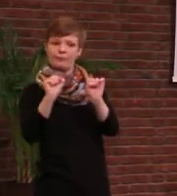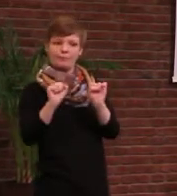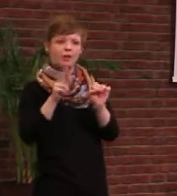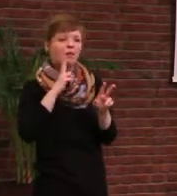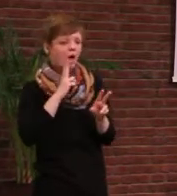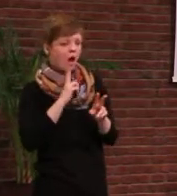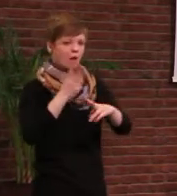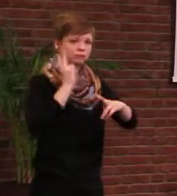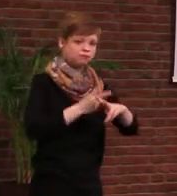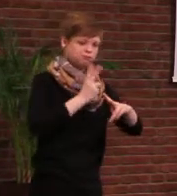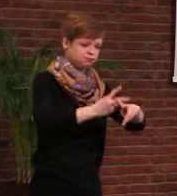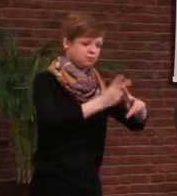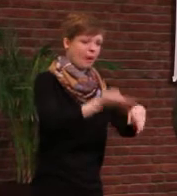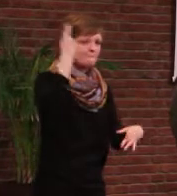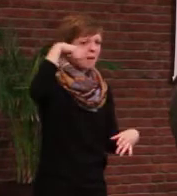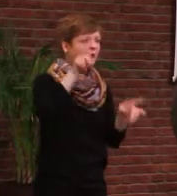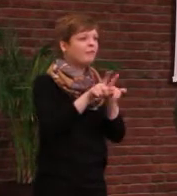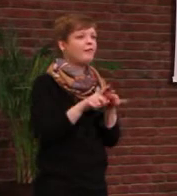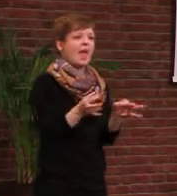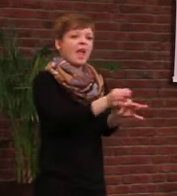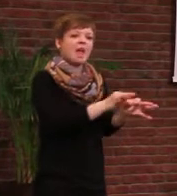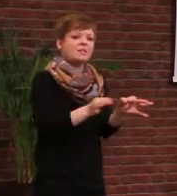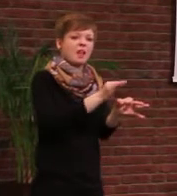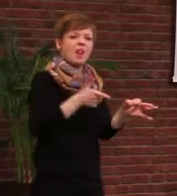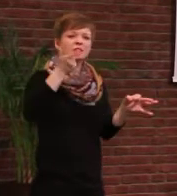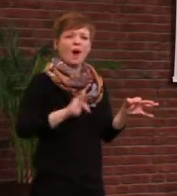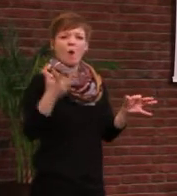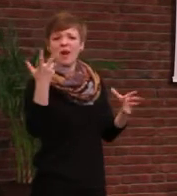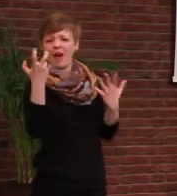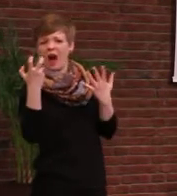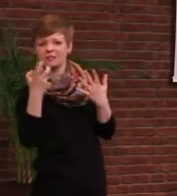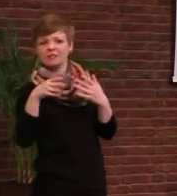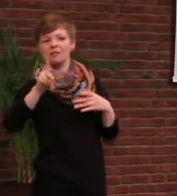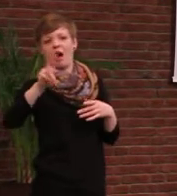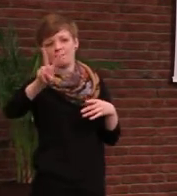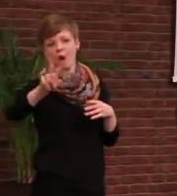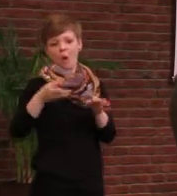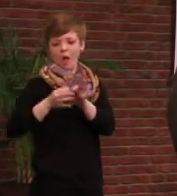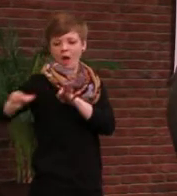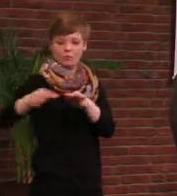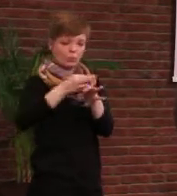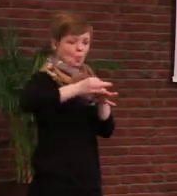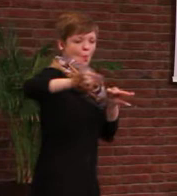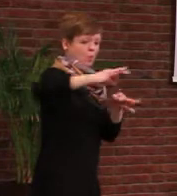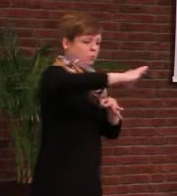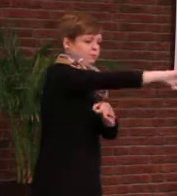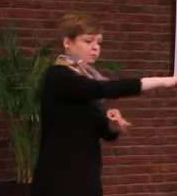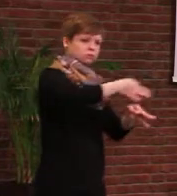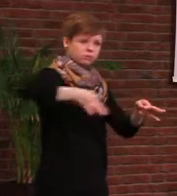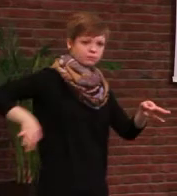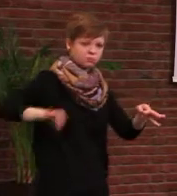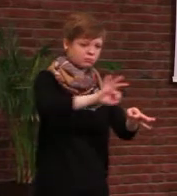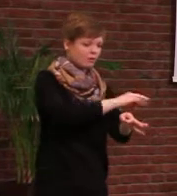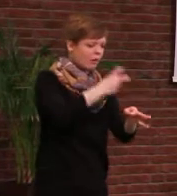Berlin ist eine Insel mit 2,380 KV-Leitungen, jeweils eine nach Osten und Westen mit Brandenburg und dem Rest von Deutschland verbunden. Und